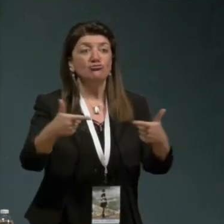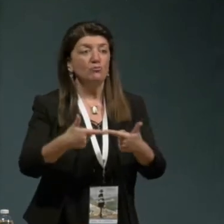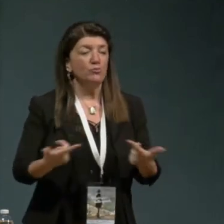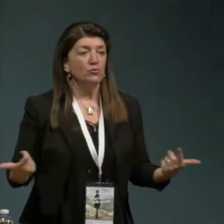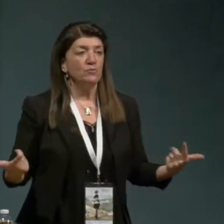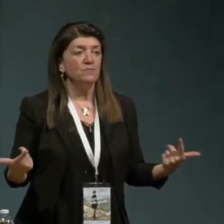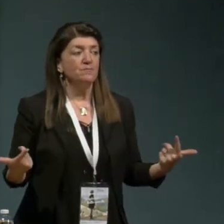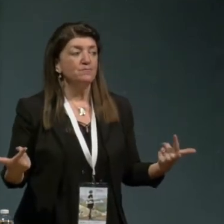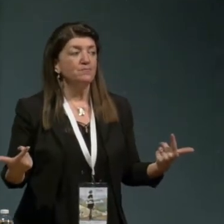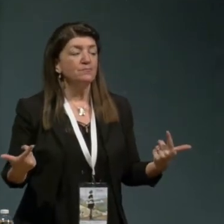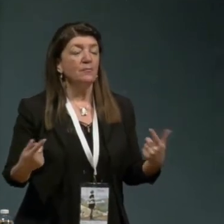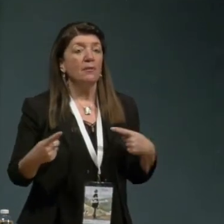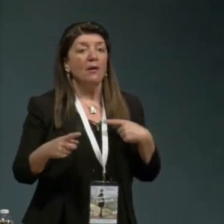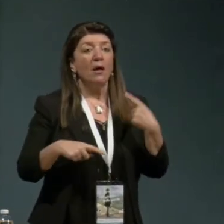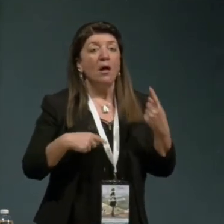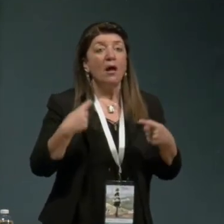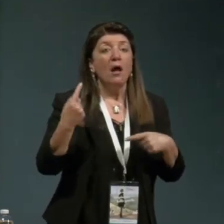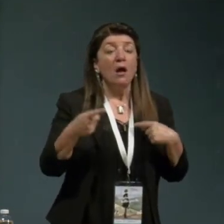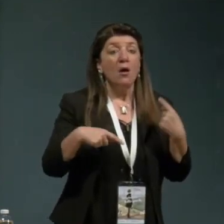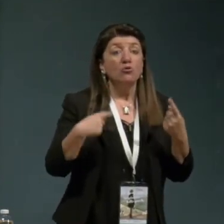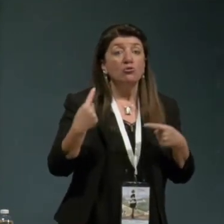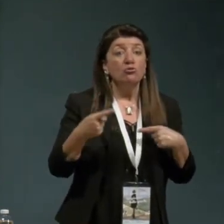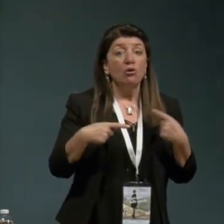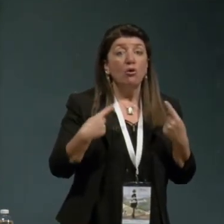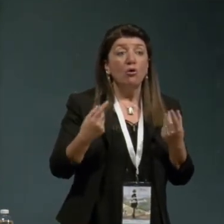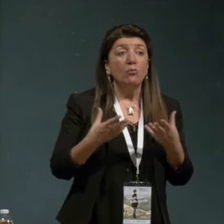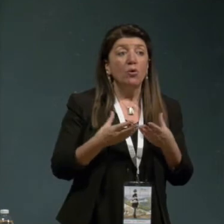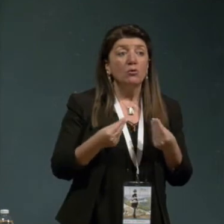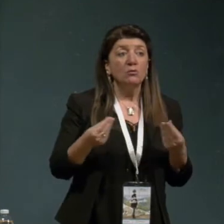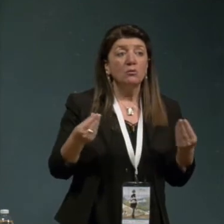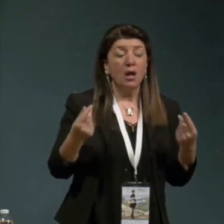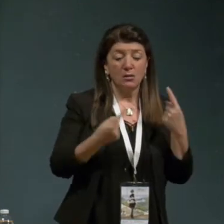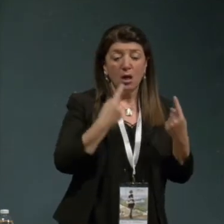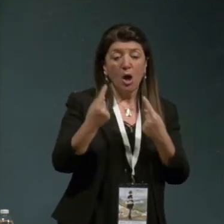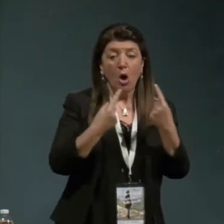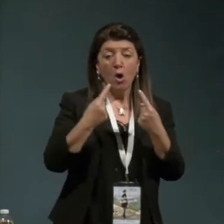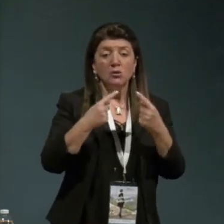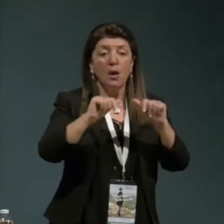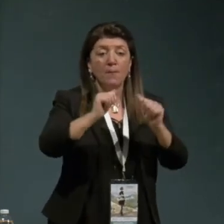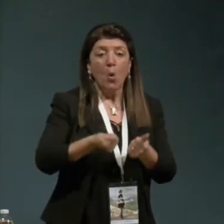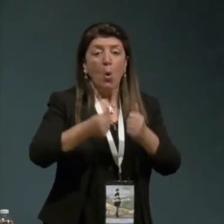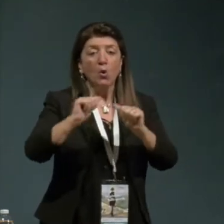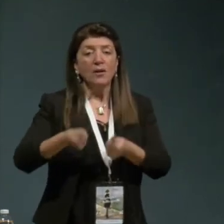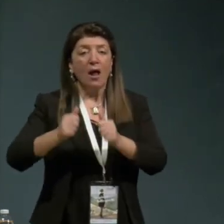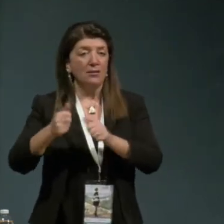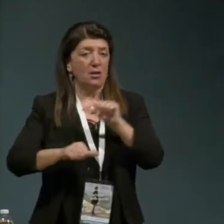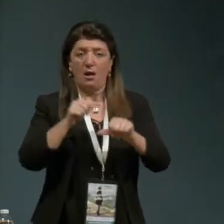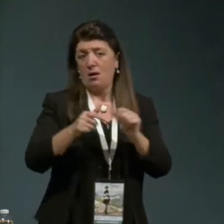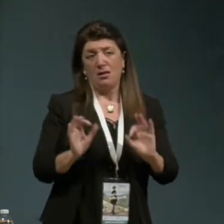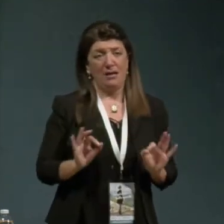non c'è più la dopo molte cose hanno cambiato le mentalità le relazioni